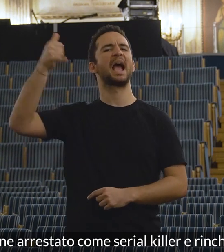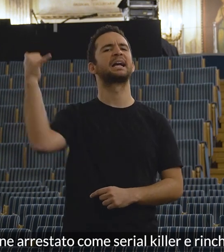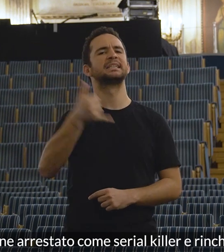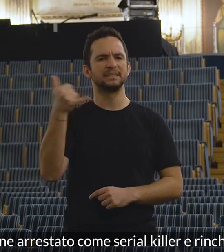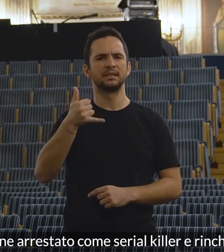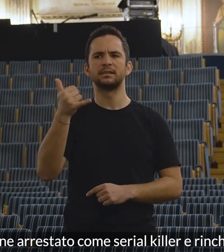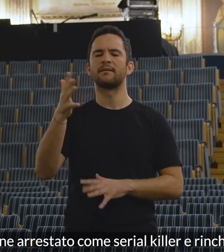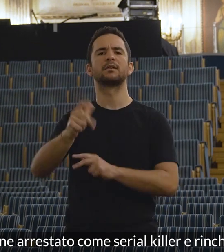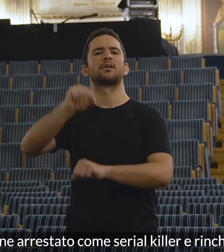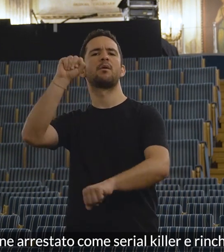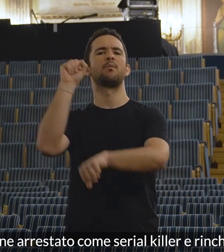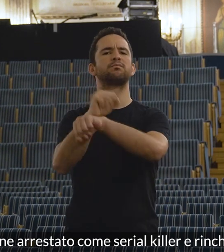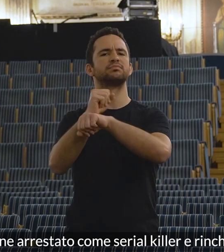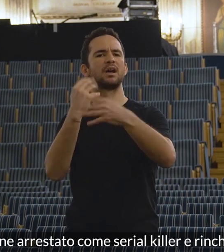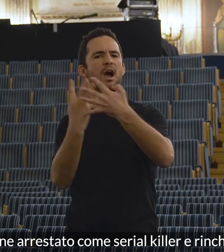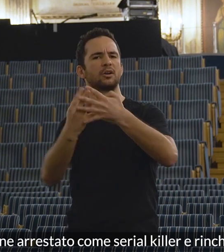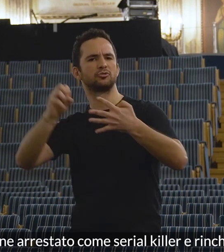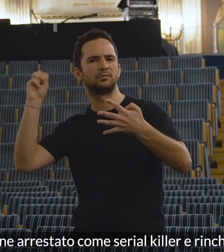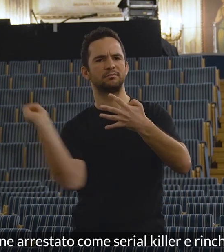serial killer e rinchiuso in carcere.